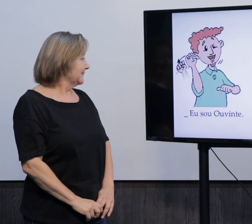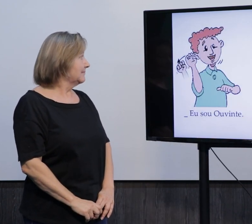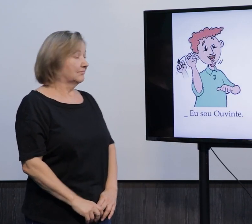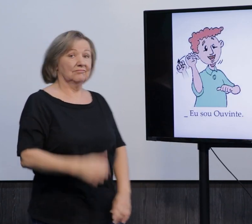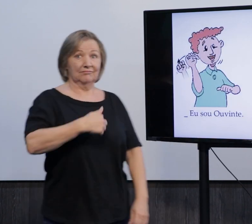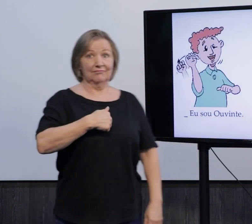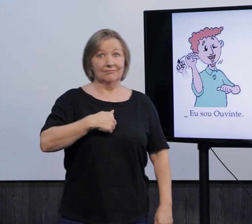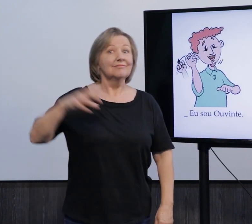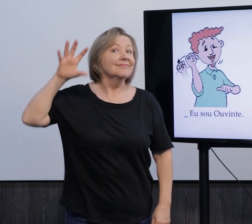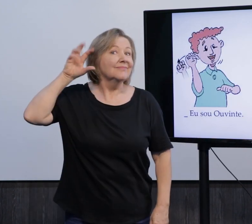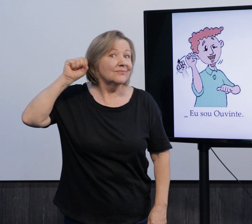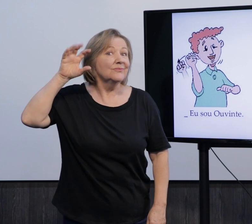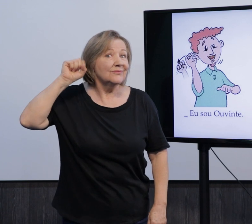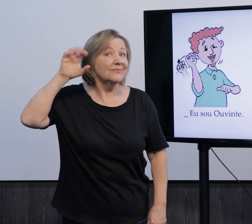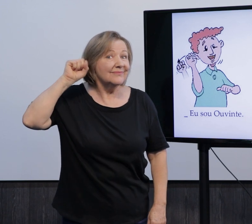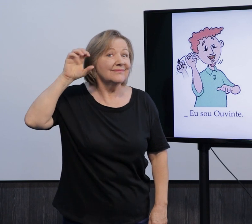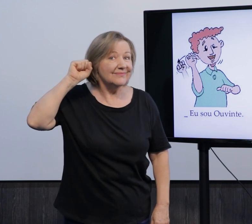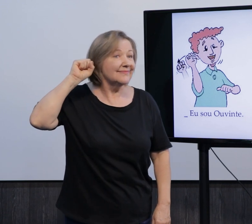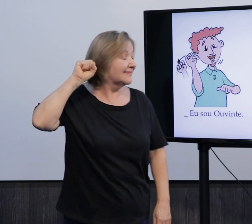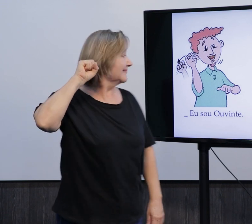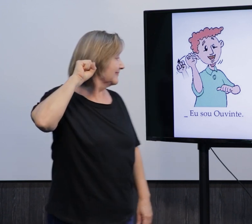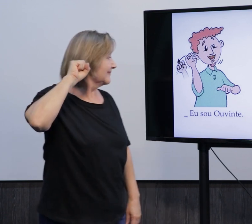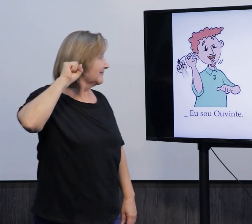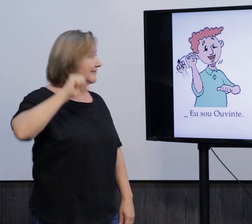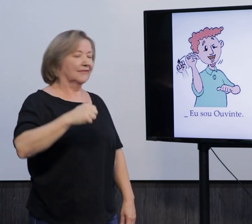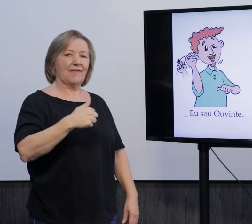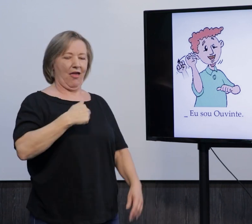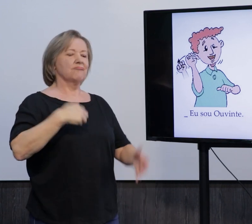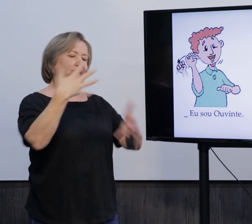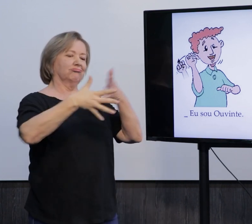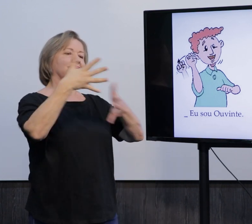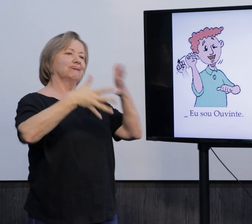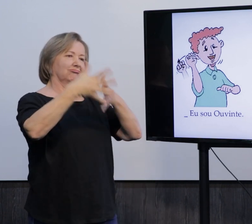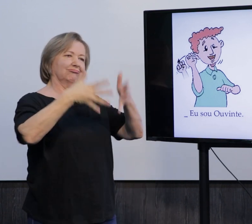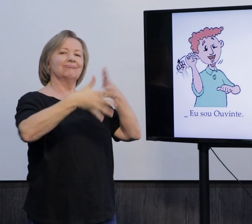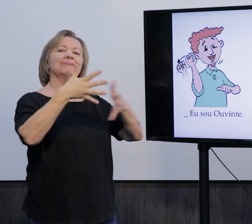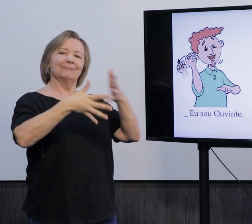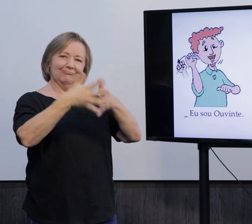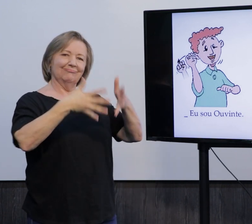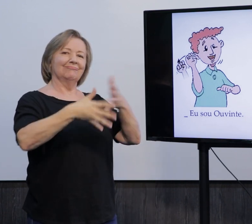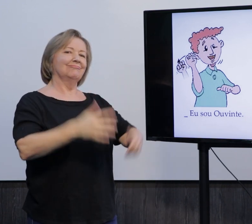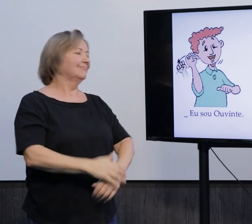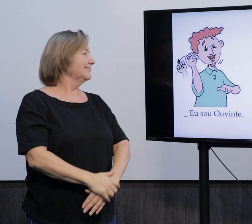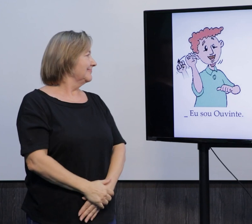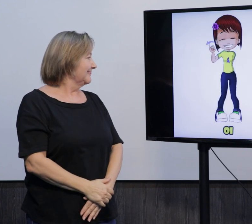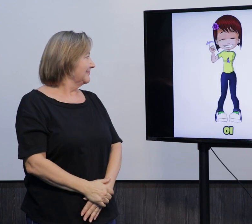Eu sou ouvinte. Eu uso língua de sinais, eu uso libras.